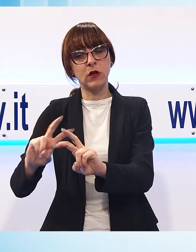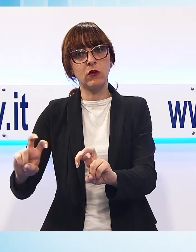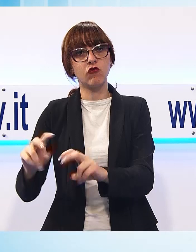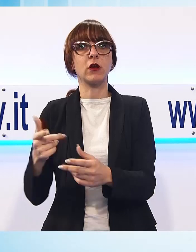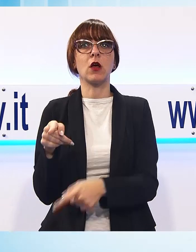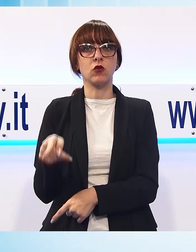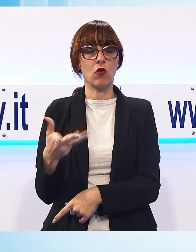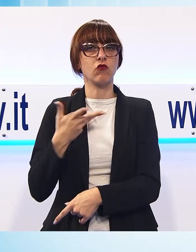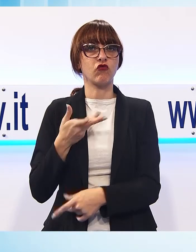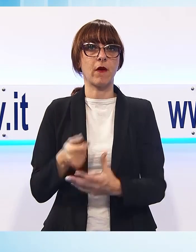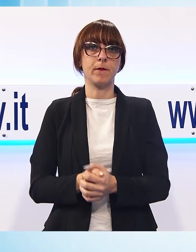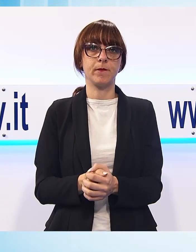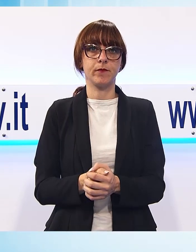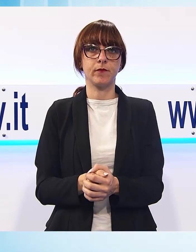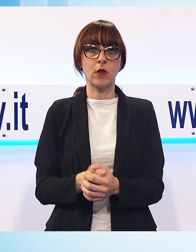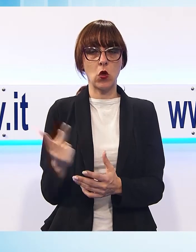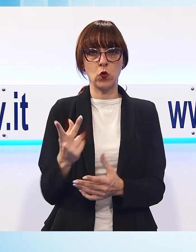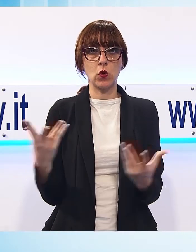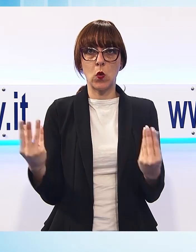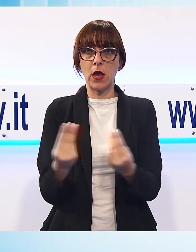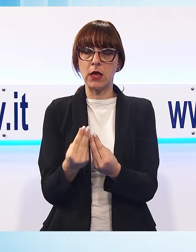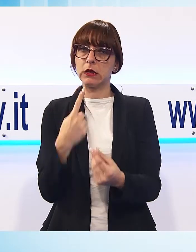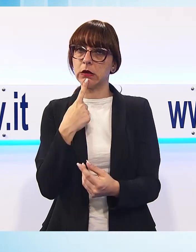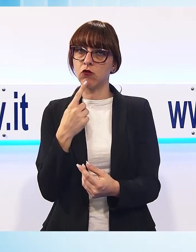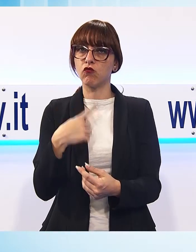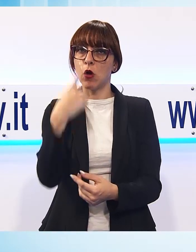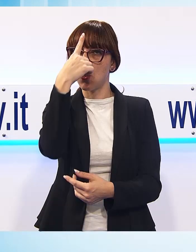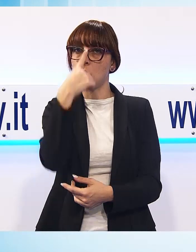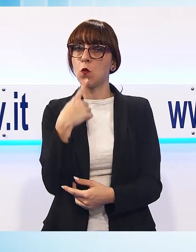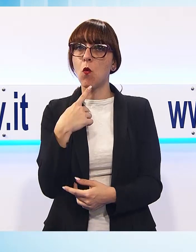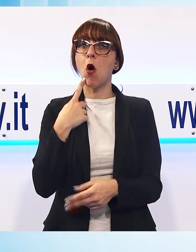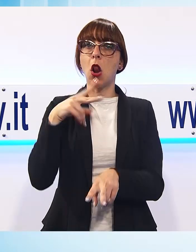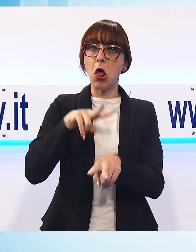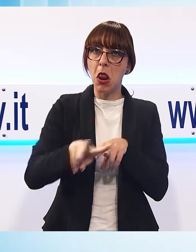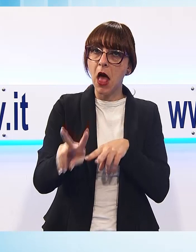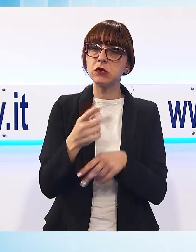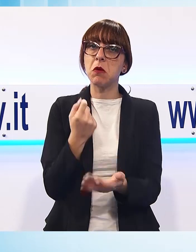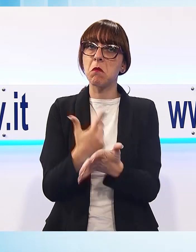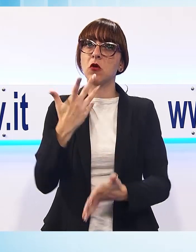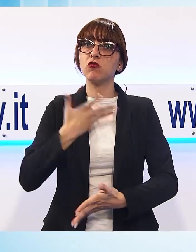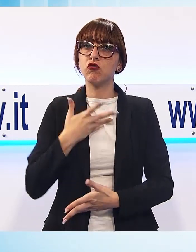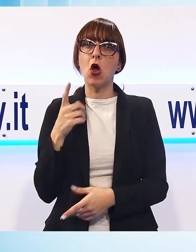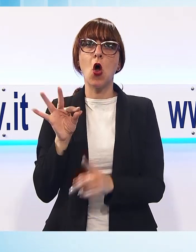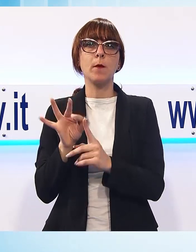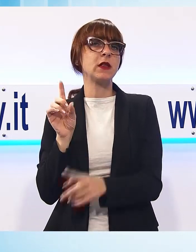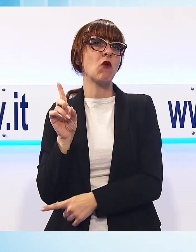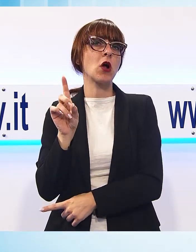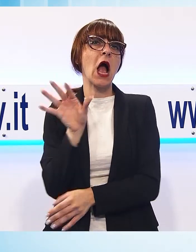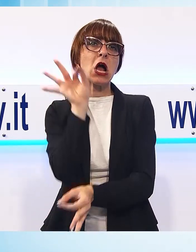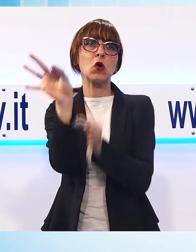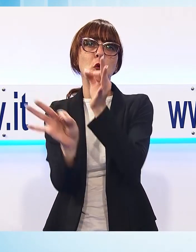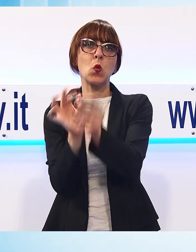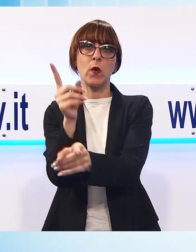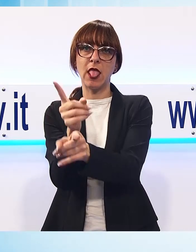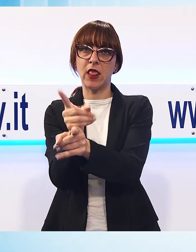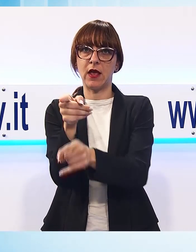tutti consapevoli del ruolo che insieme a livello territoriale e nazionale possono avere nel rendere il cancro sempre più curabile. Si